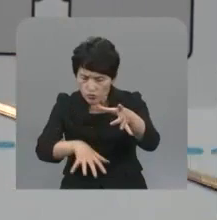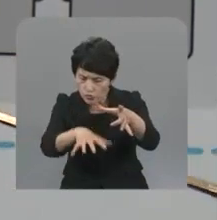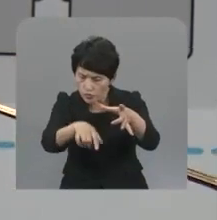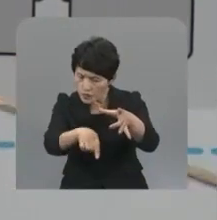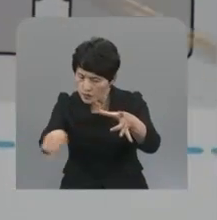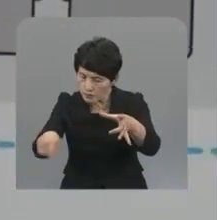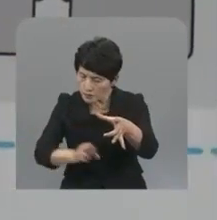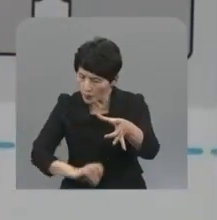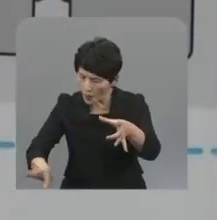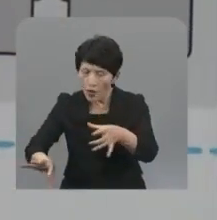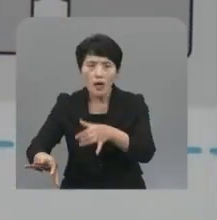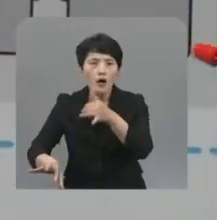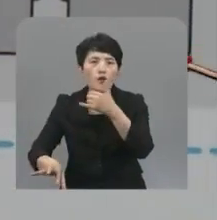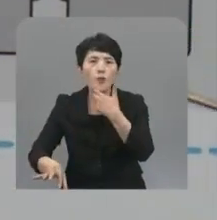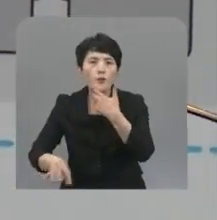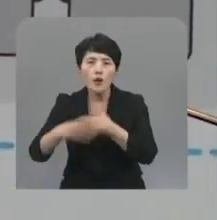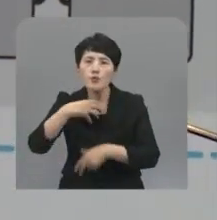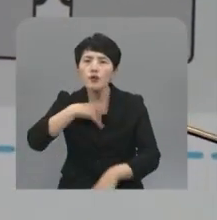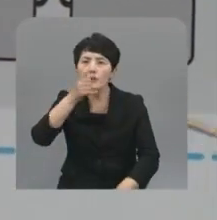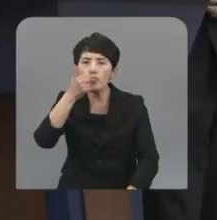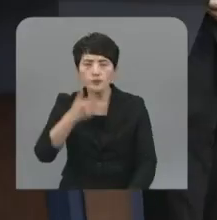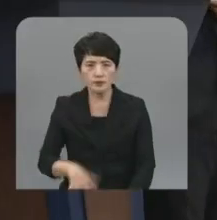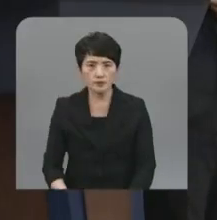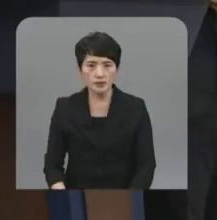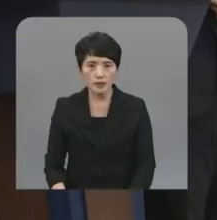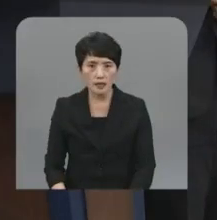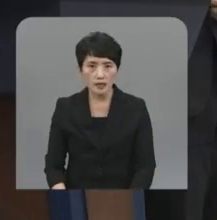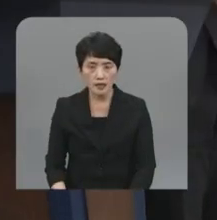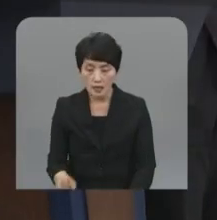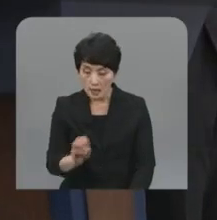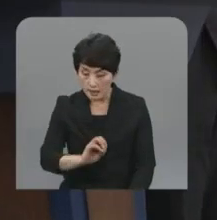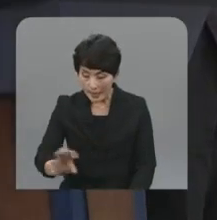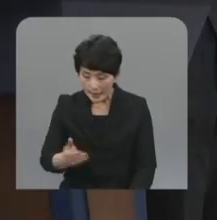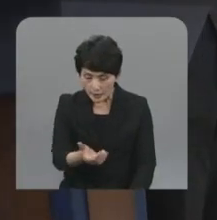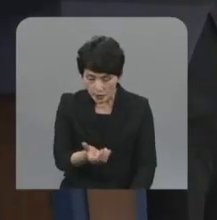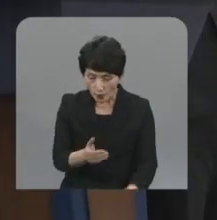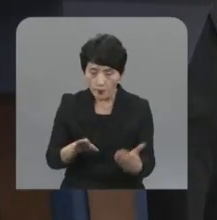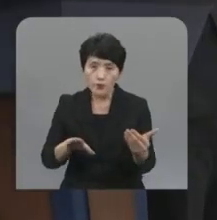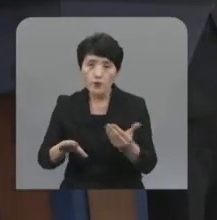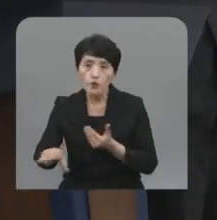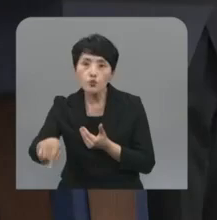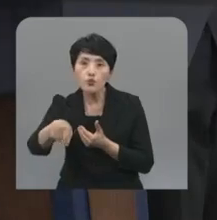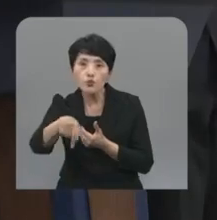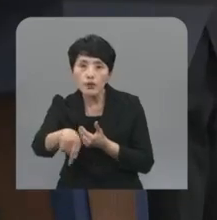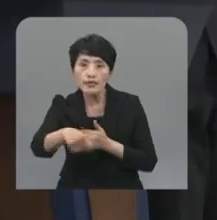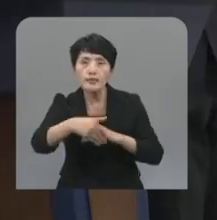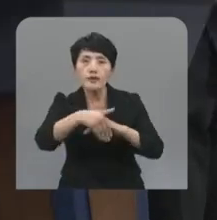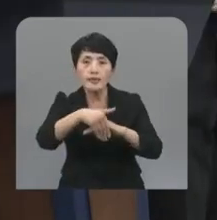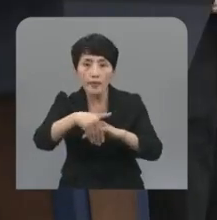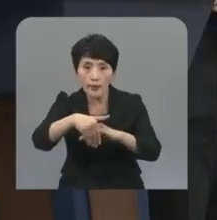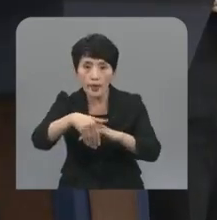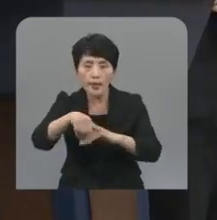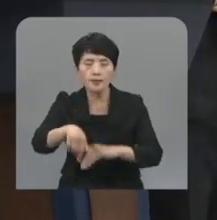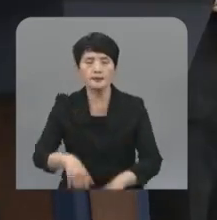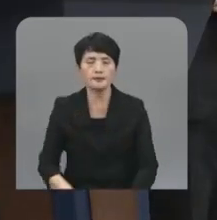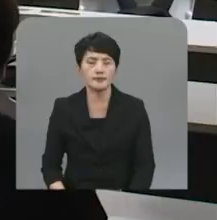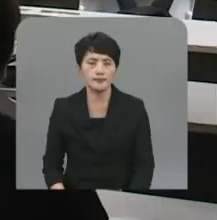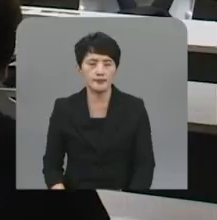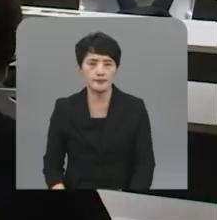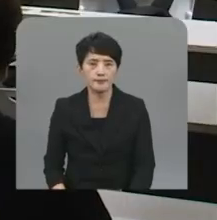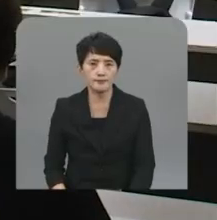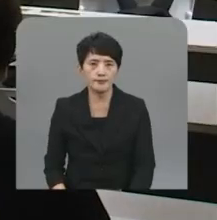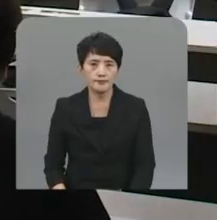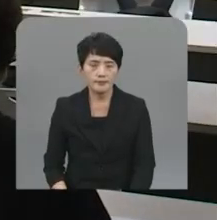объектам, связанным с измерением уровня радиации. Эксперты удостоверились в том, что все основное